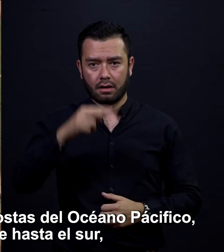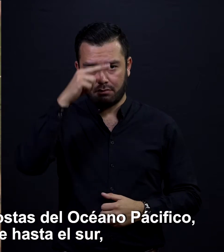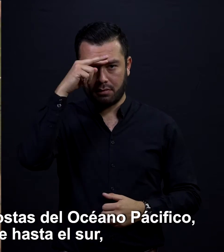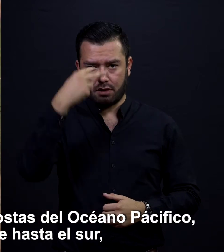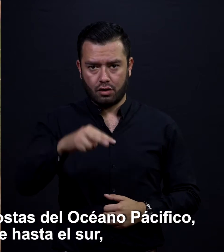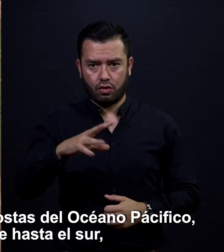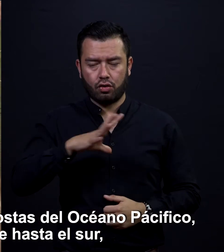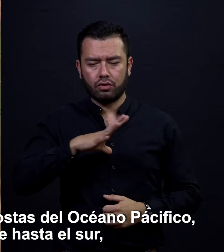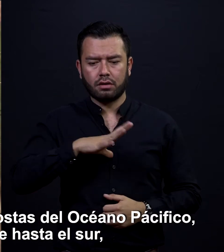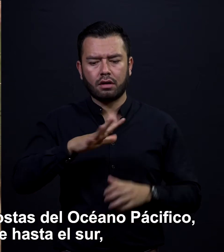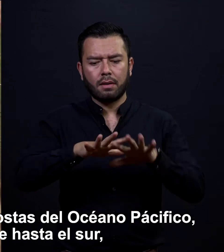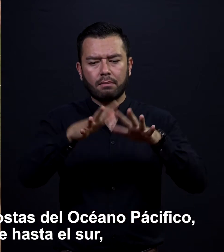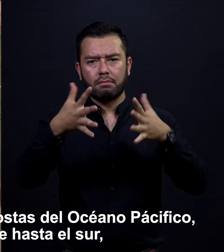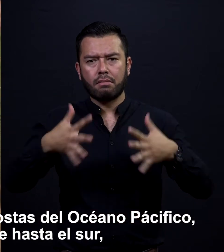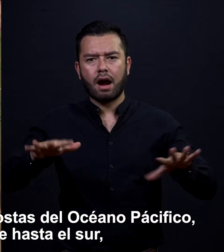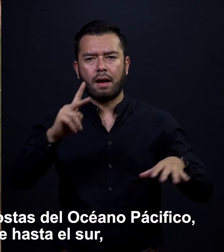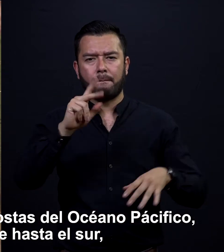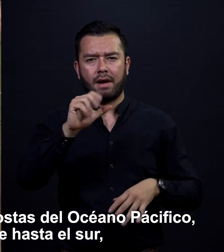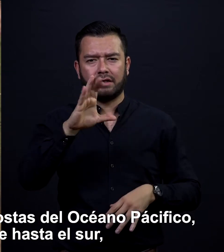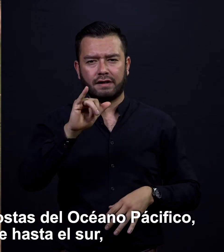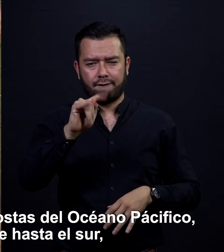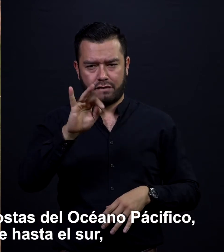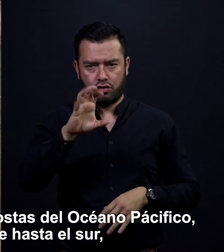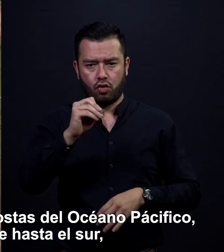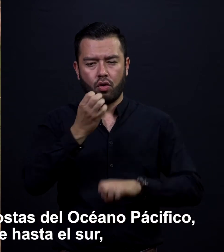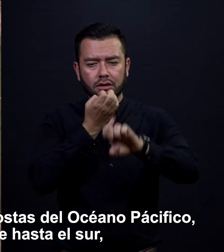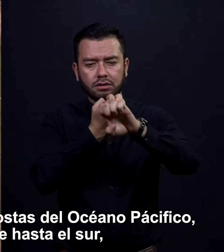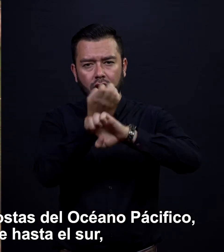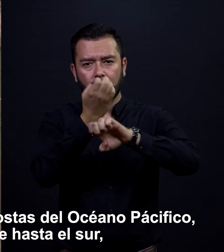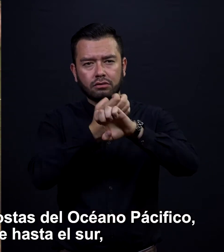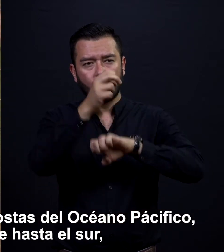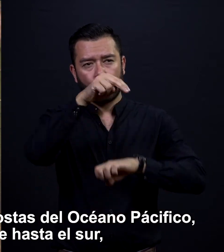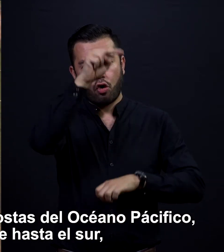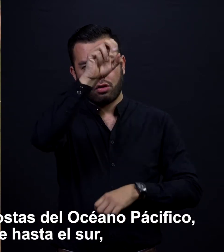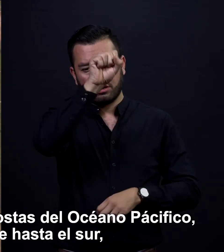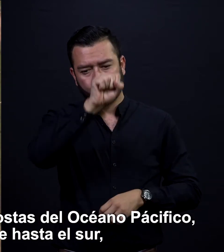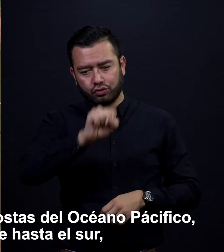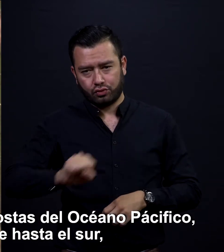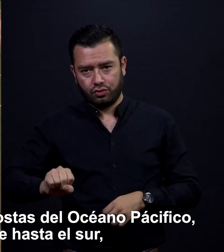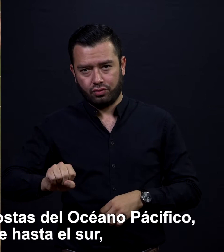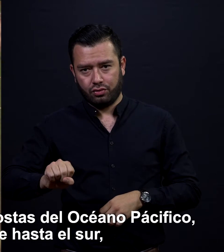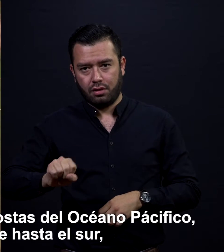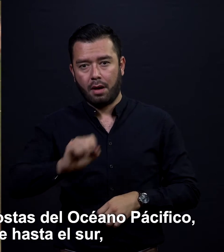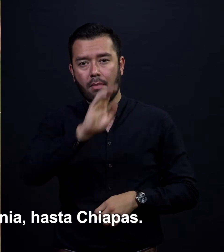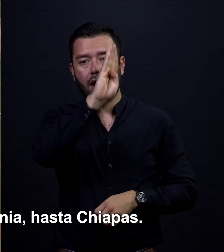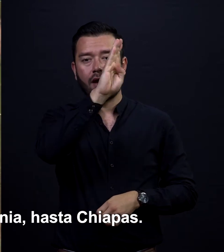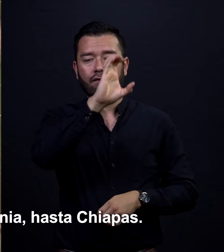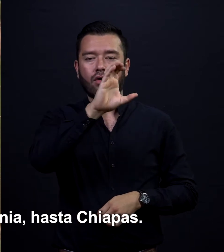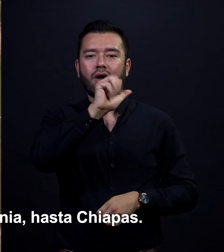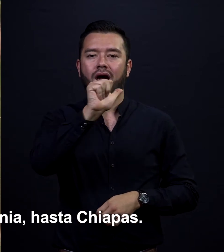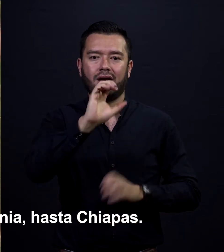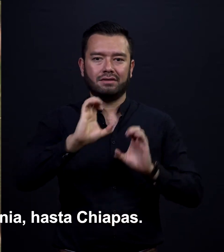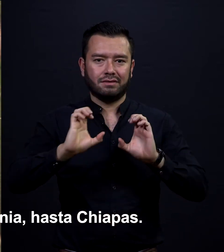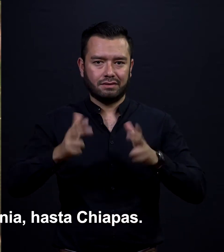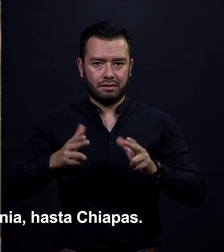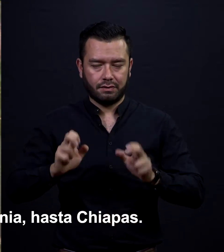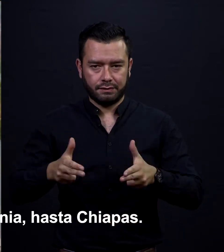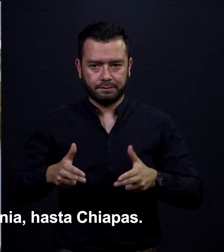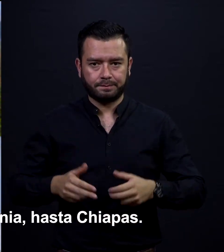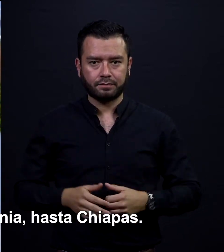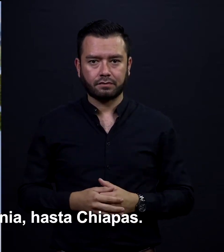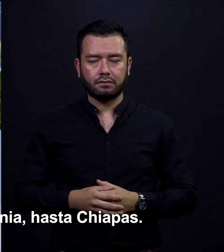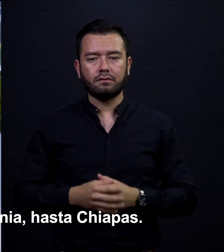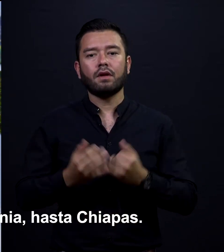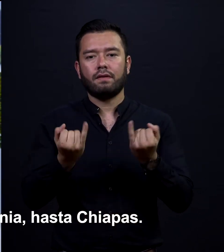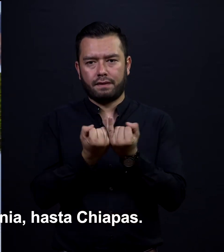En México viven en las costas del Océano Pacífico, desde el norte hasta el sur. Desde Baja